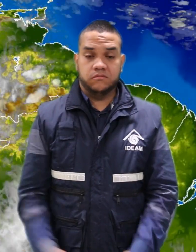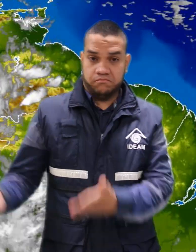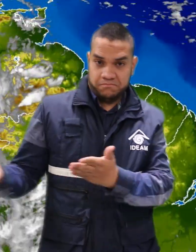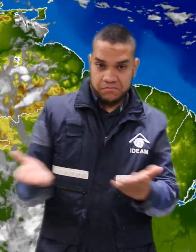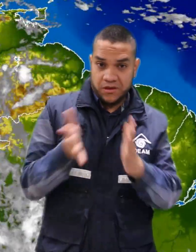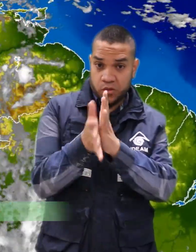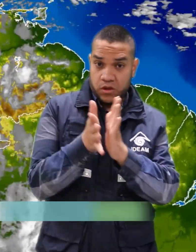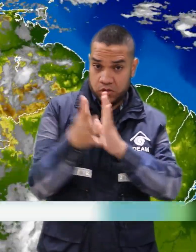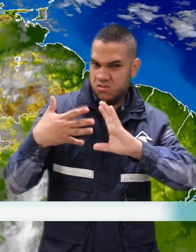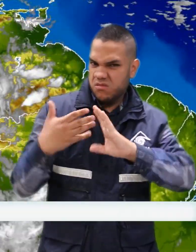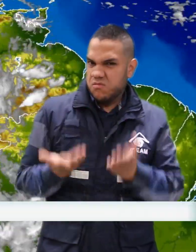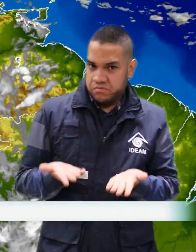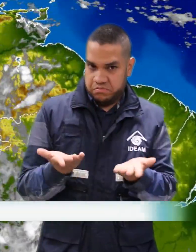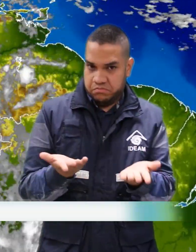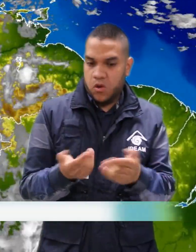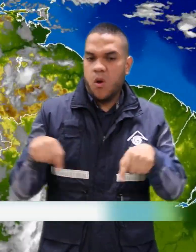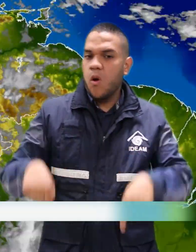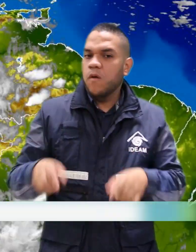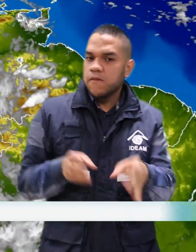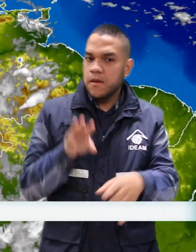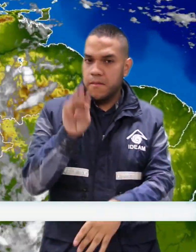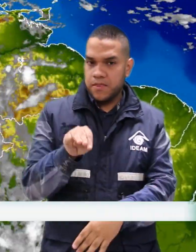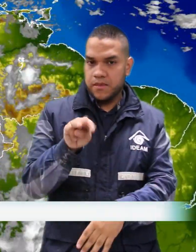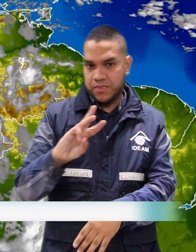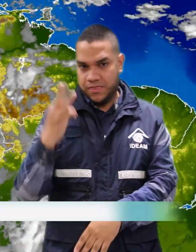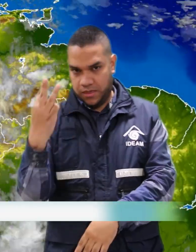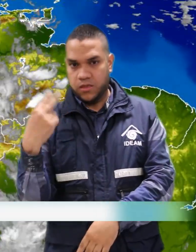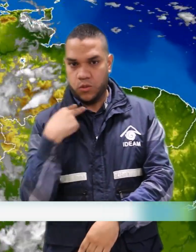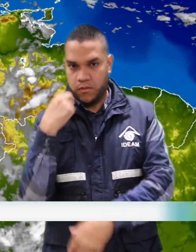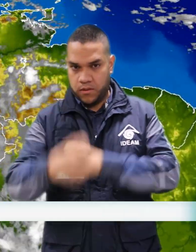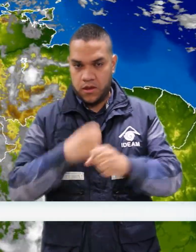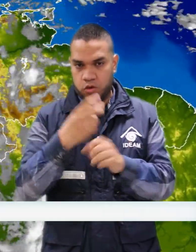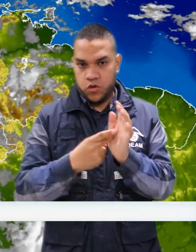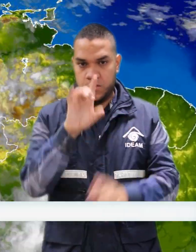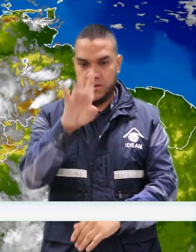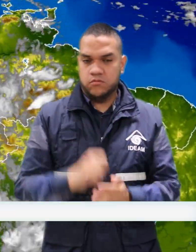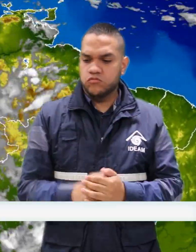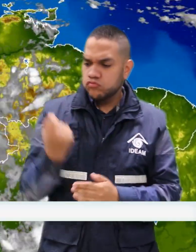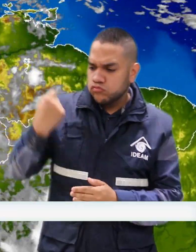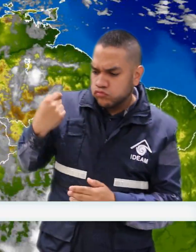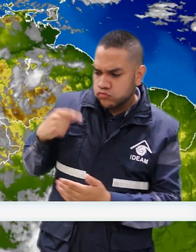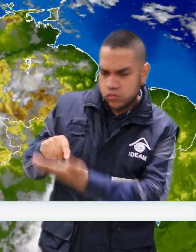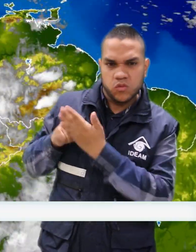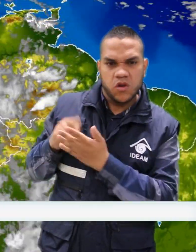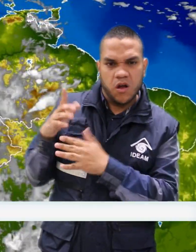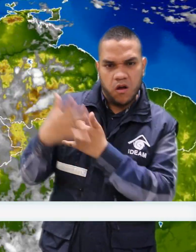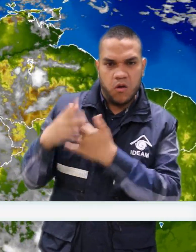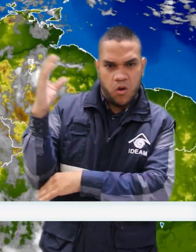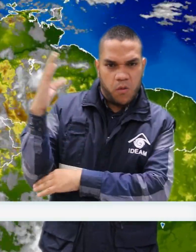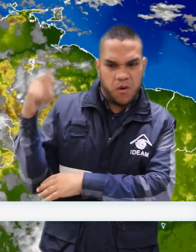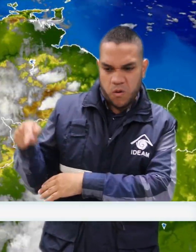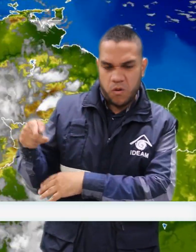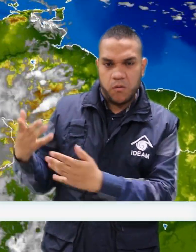Bienvenidos al programa de Estado del Tiempo para hoy martes 3 de noviembre de 2015. En las últimas horas, en gran parte del territorio nacional ha